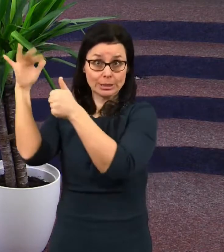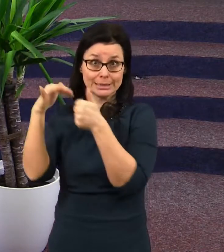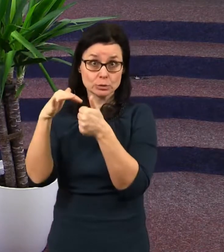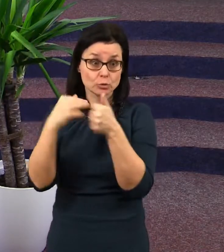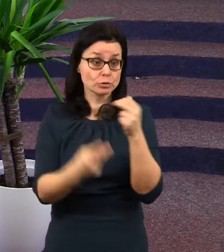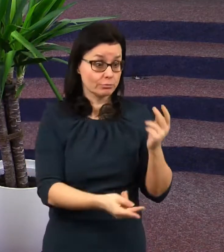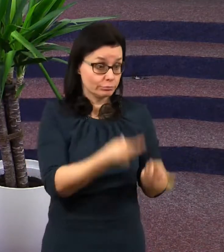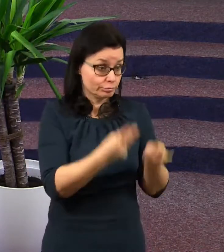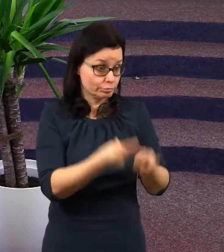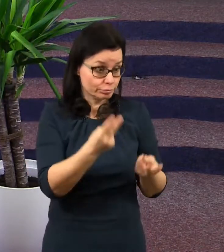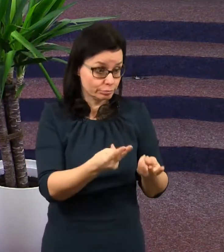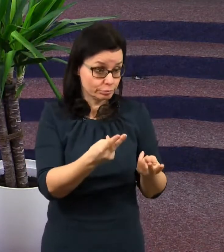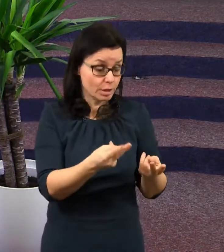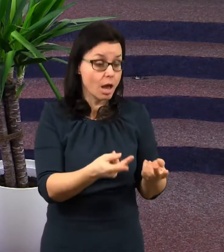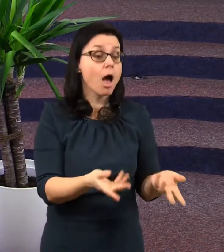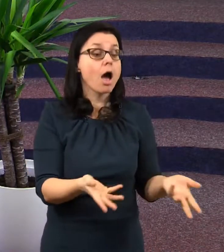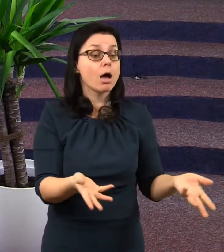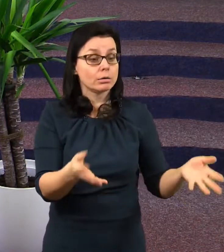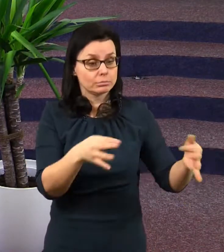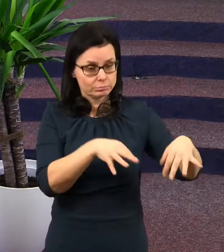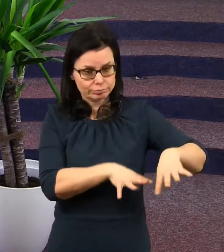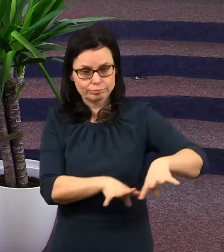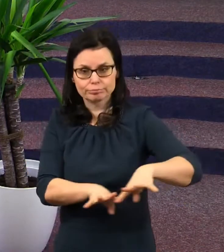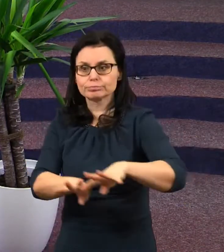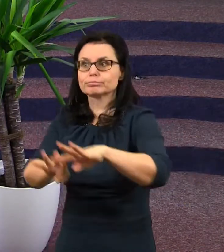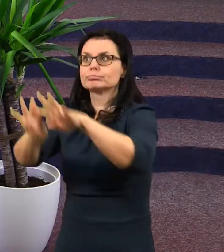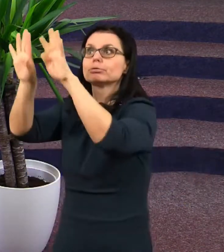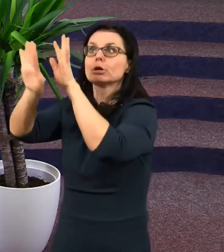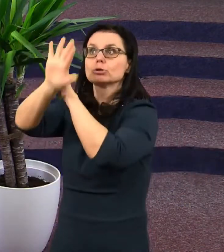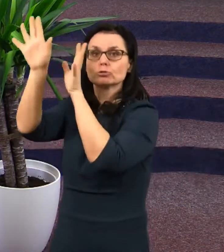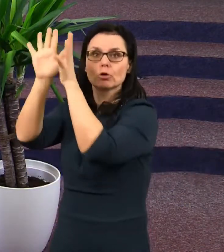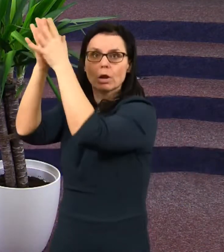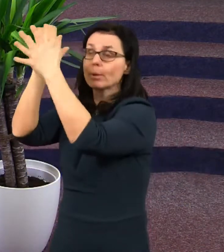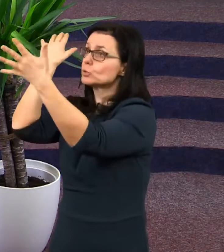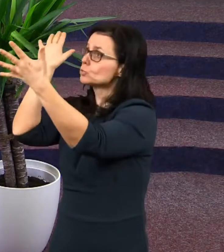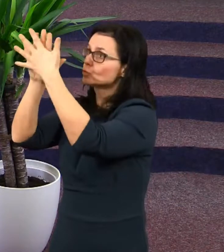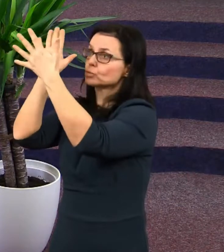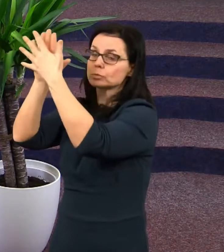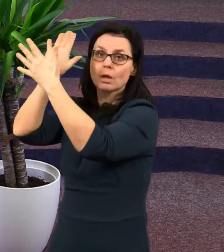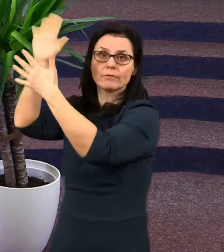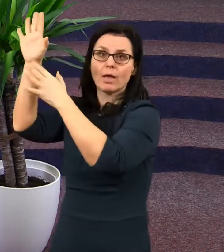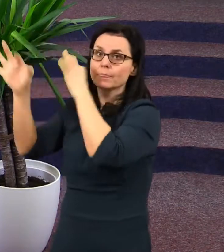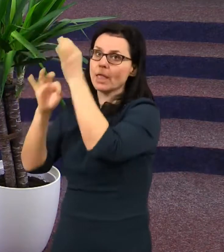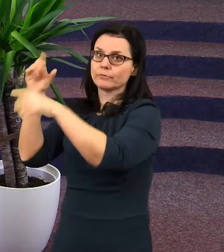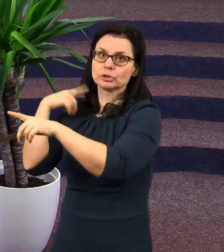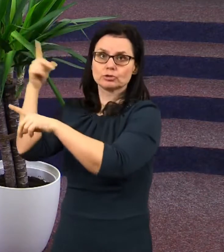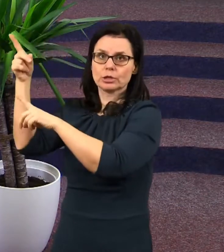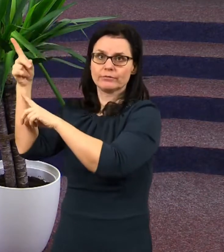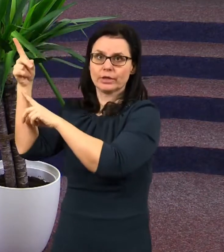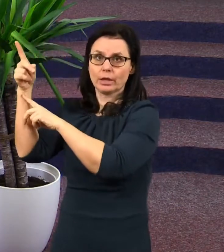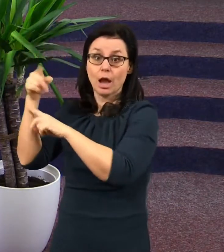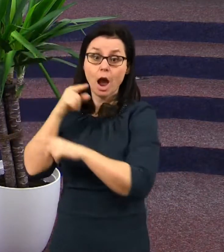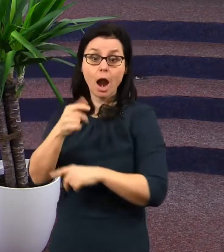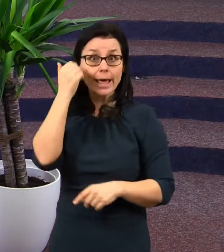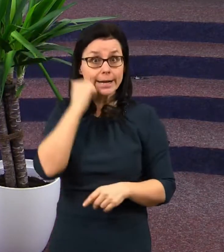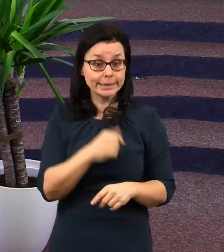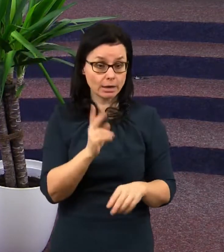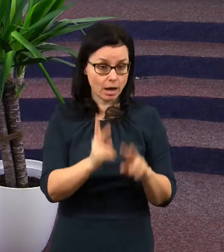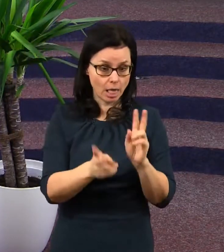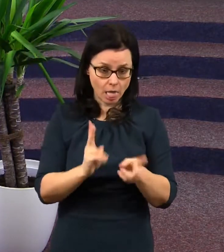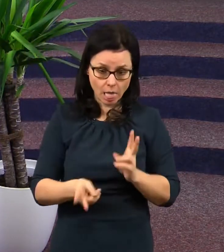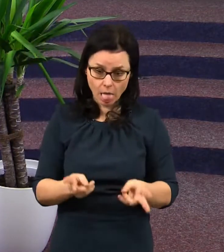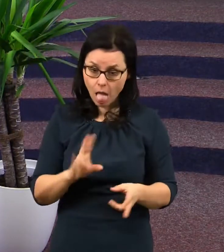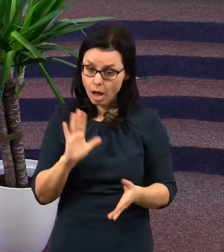Nad těmi totiž ta druhá smrt nemá moci. Ti už zůstanou navěky živí. Ale lidé, kteří budou